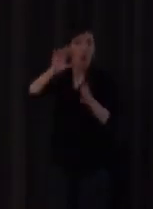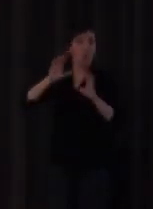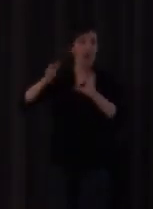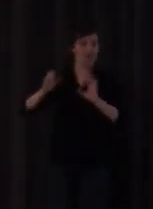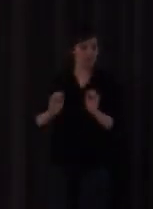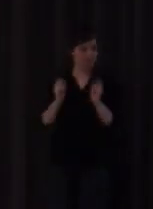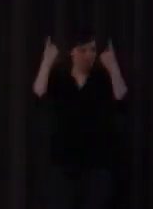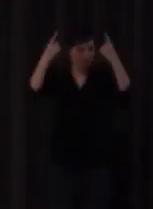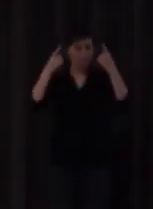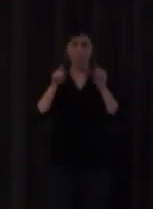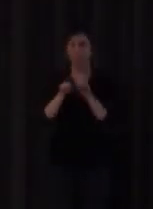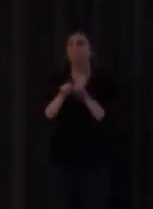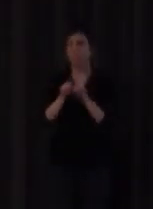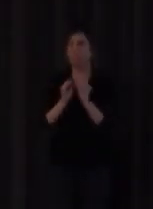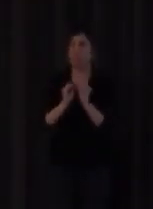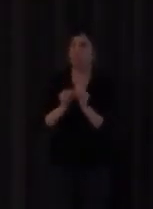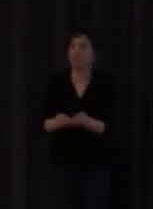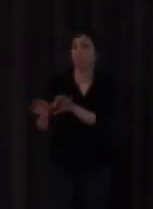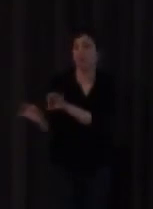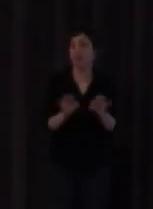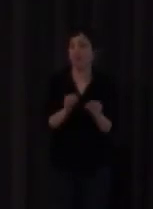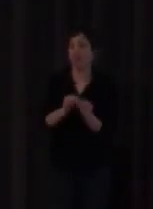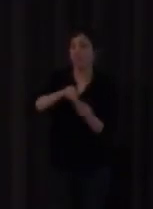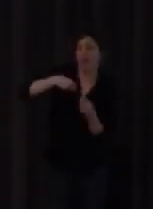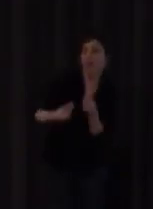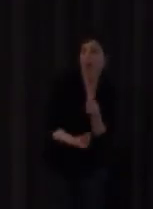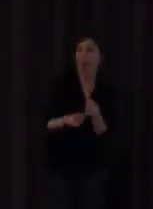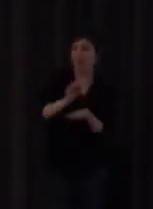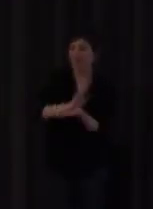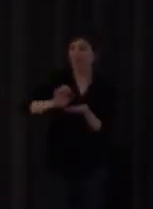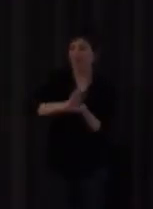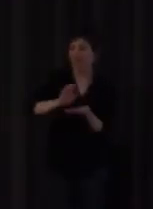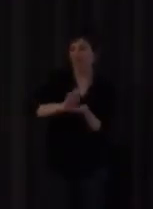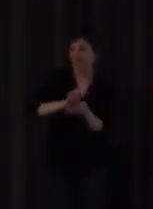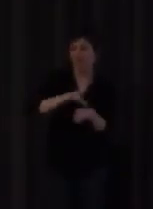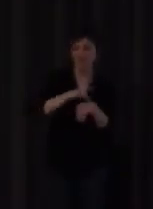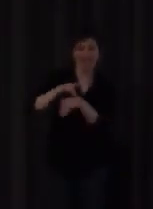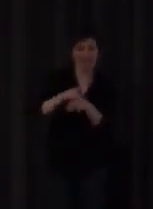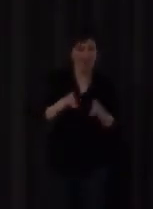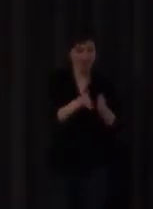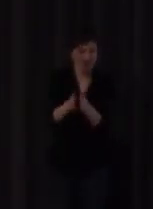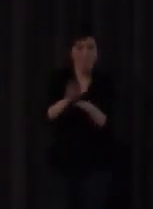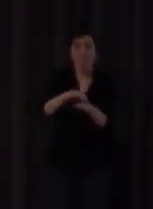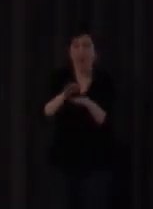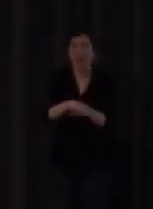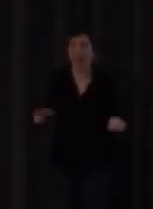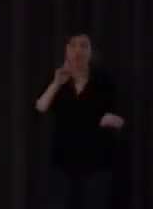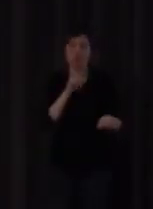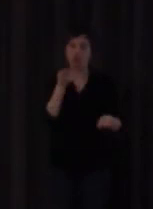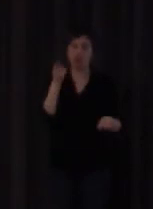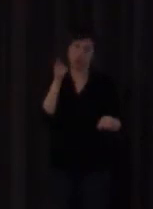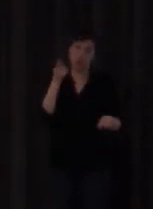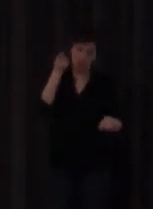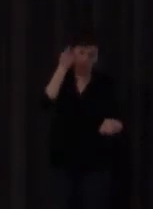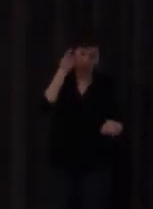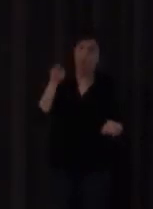manual de SEA para niños sordos es decir estamos buscando y rebuscando la forma porque